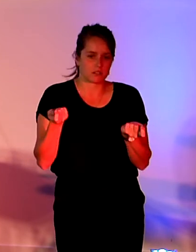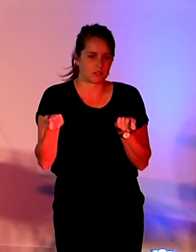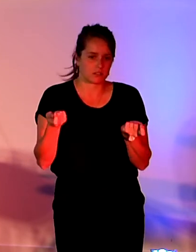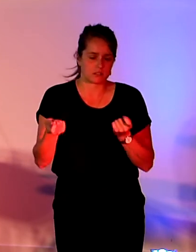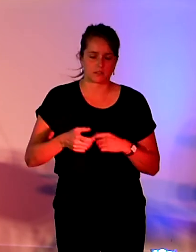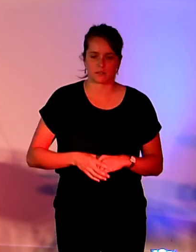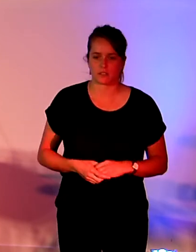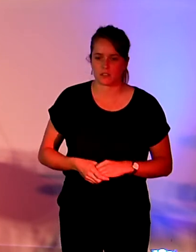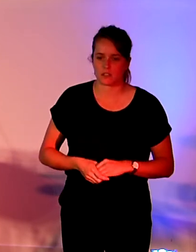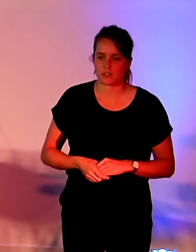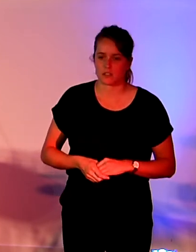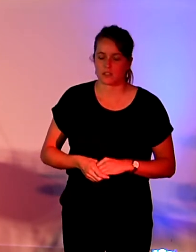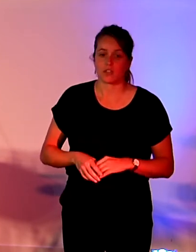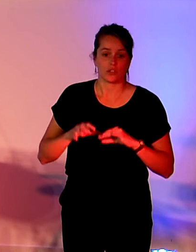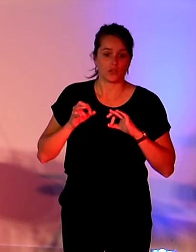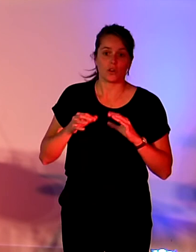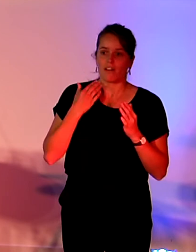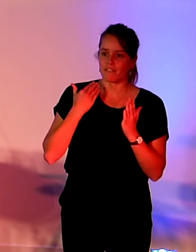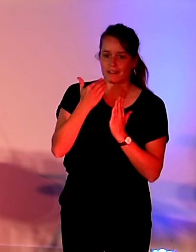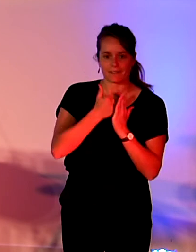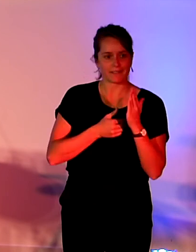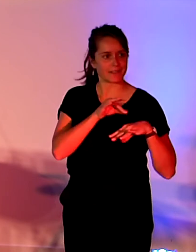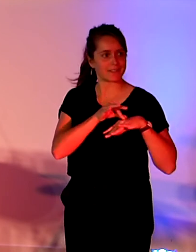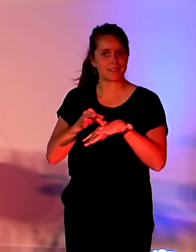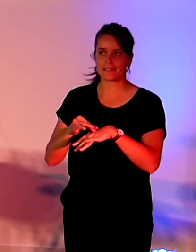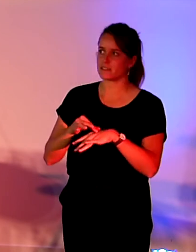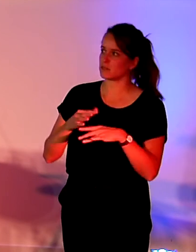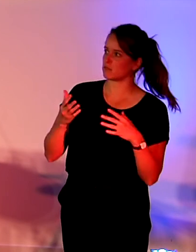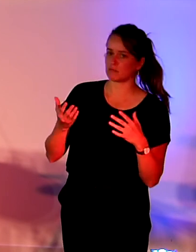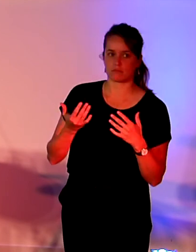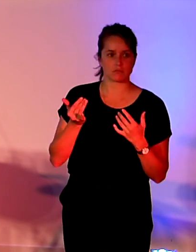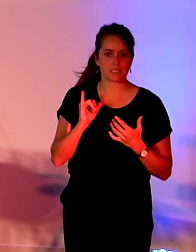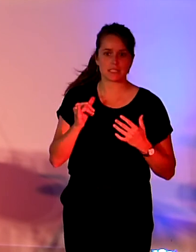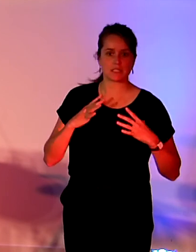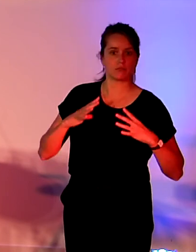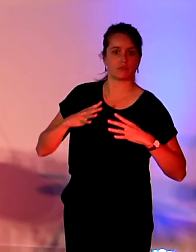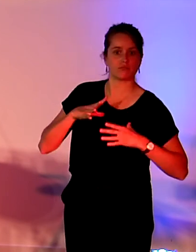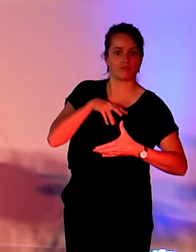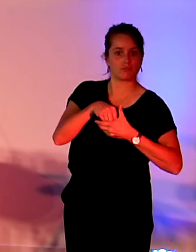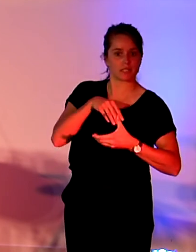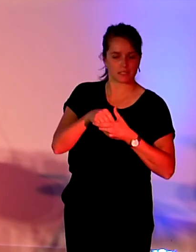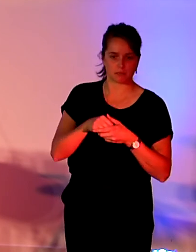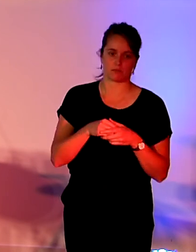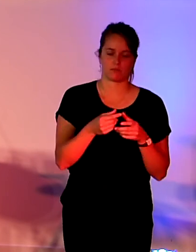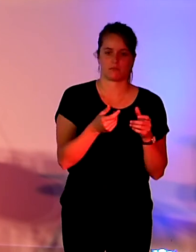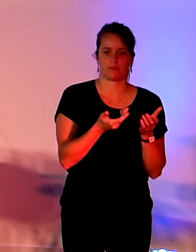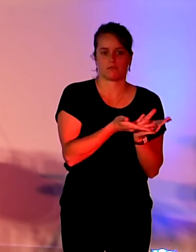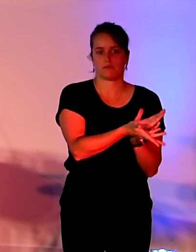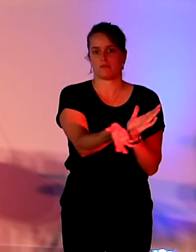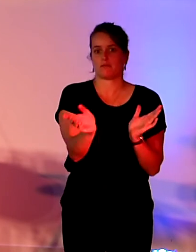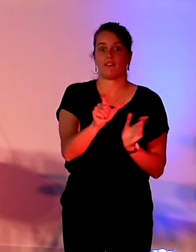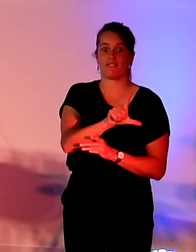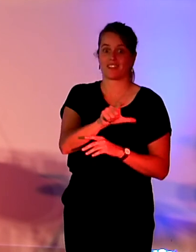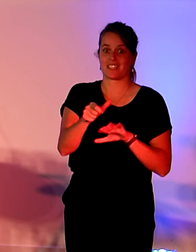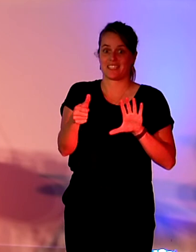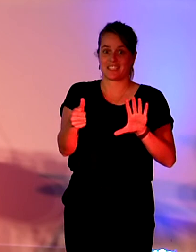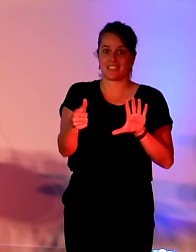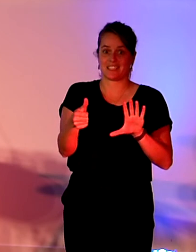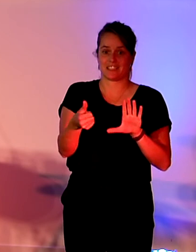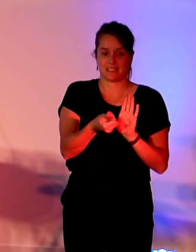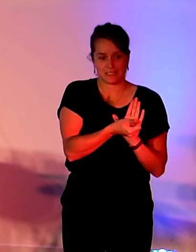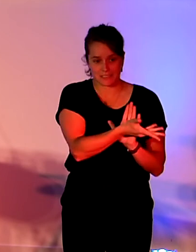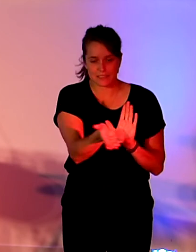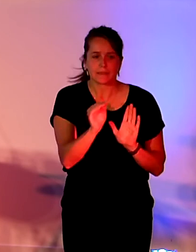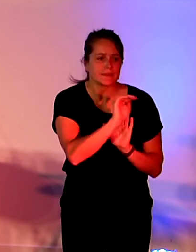de cette feuille de route, on a 26 acteurs qui en fait ont été